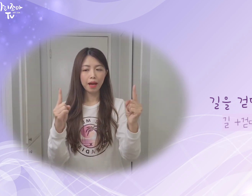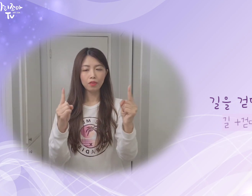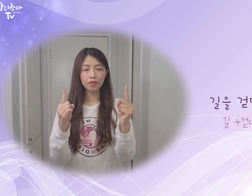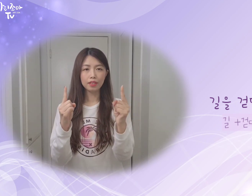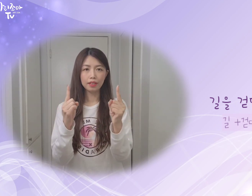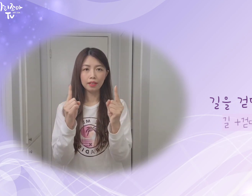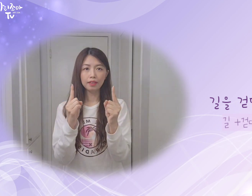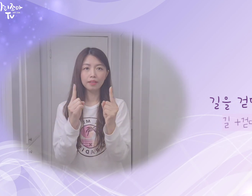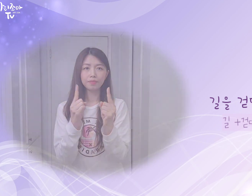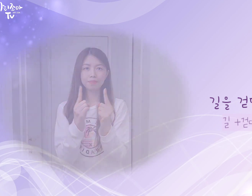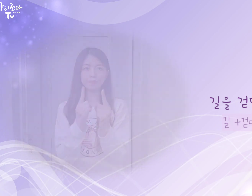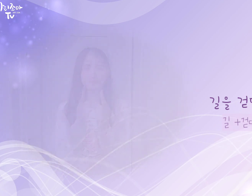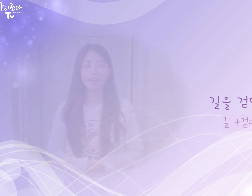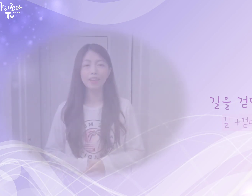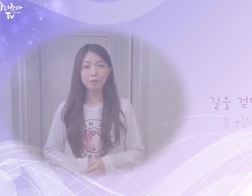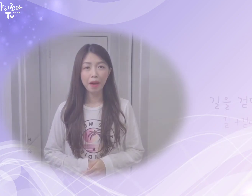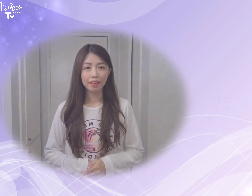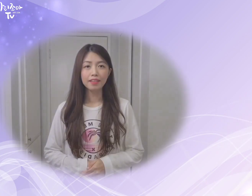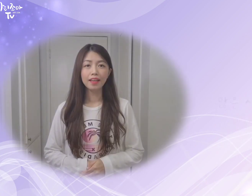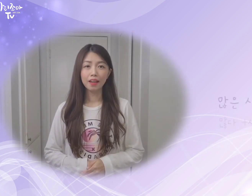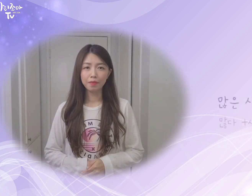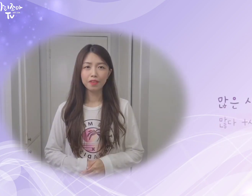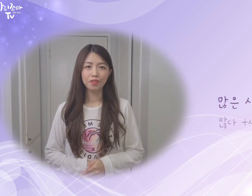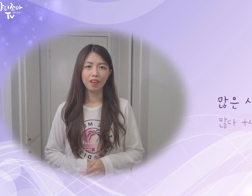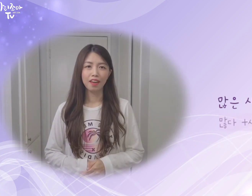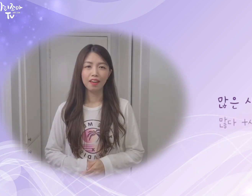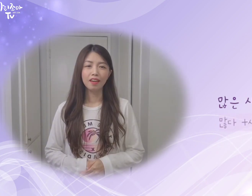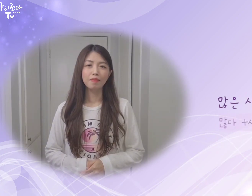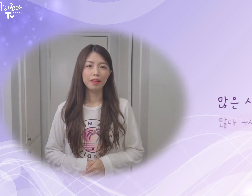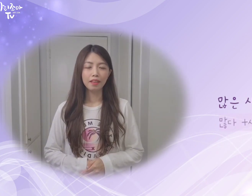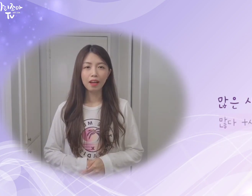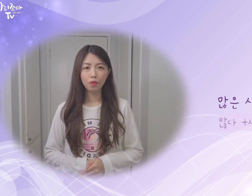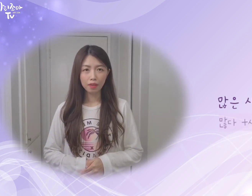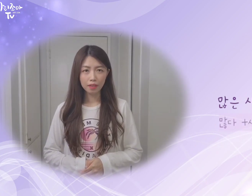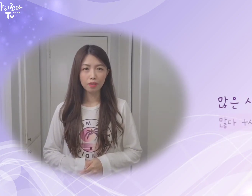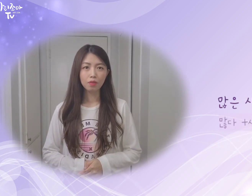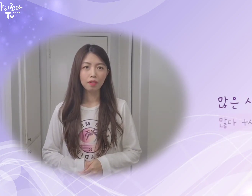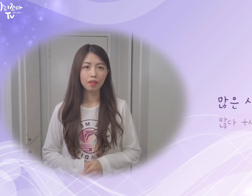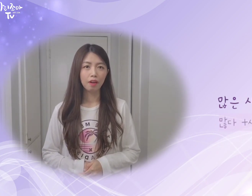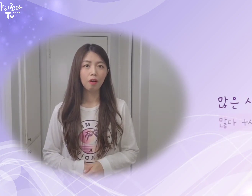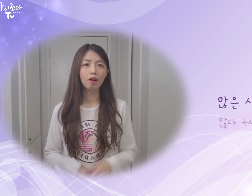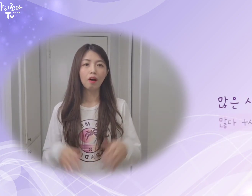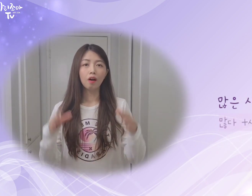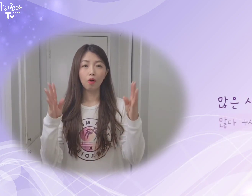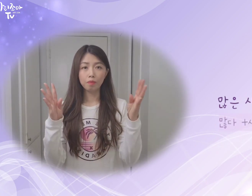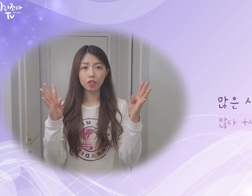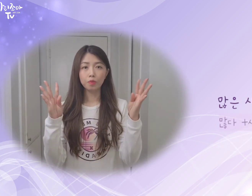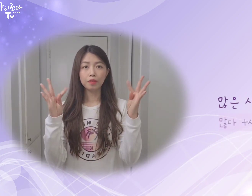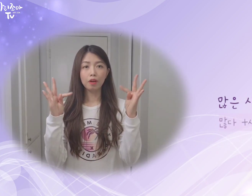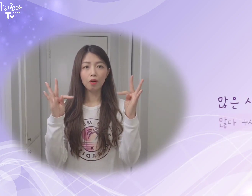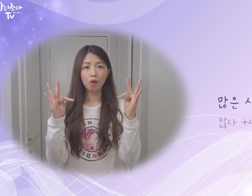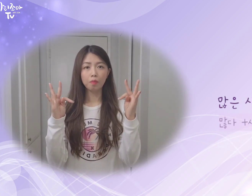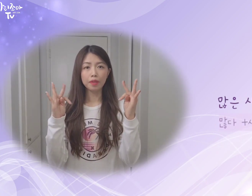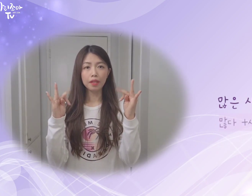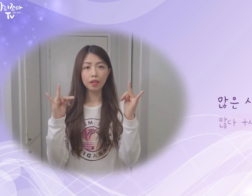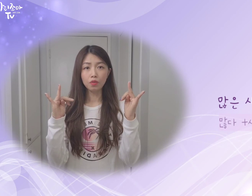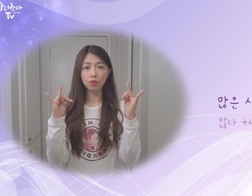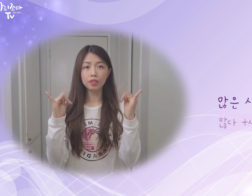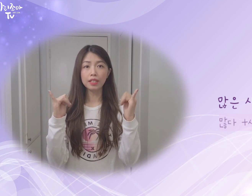마주치는. 많은 사람들 중에. 많다 라고 한 뜻의 수어는요. 엄지 그부터. 검지. 중지.